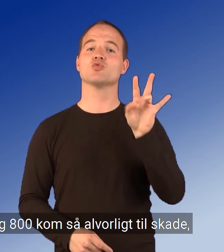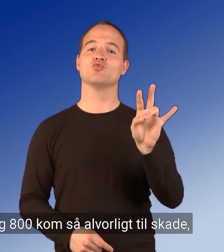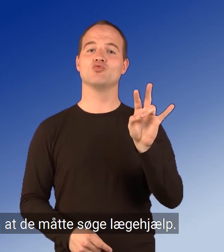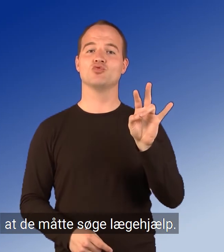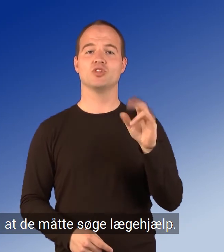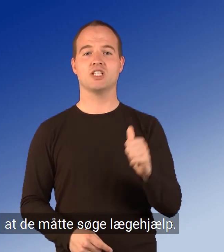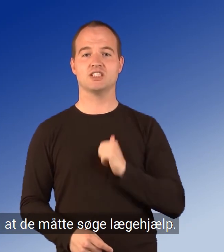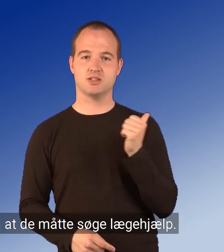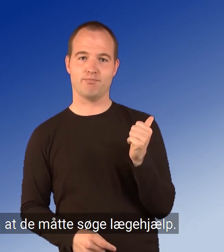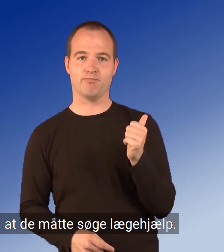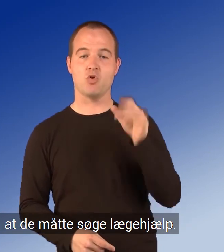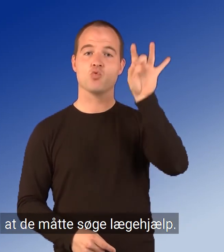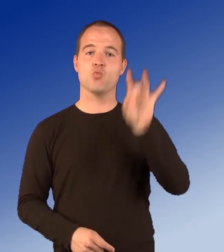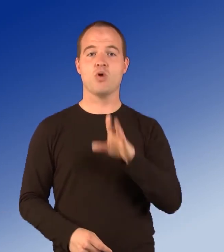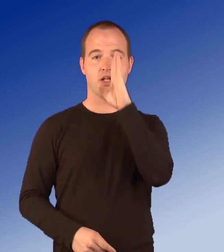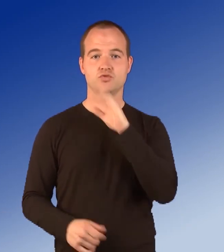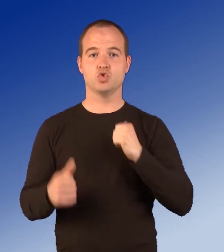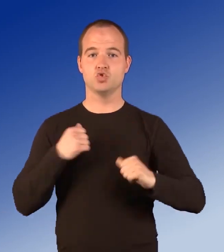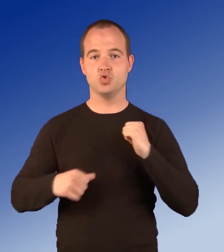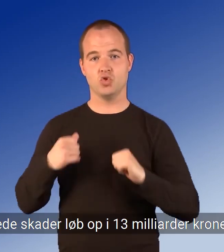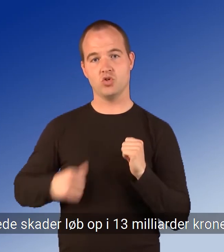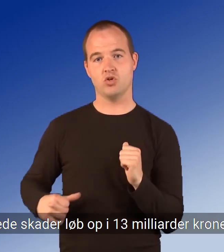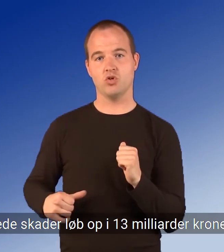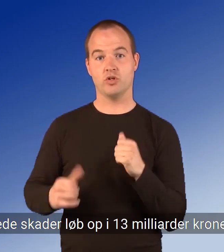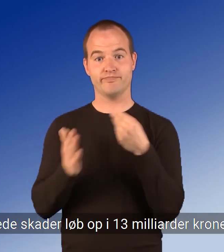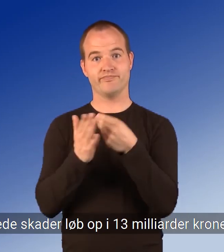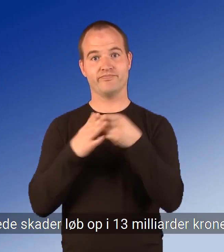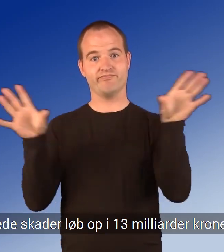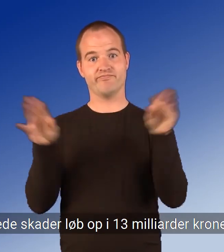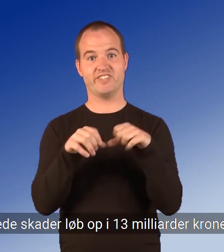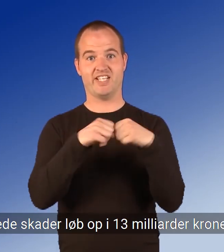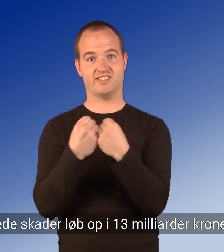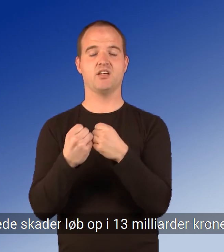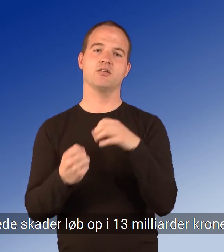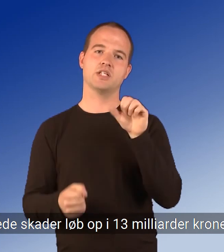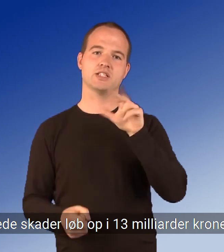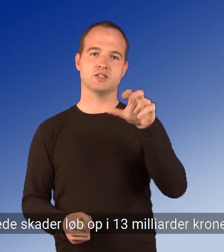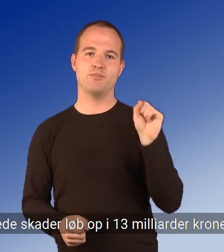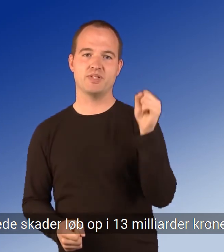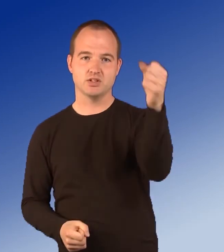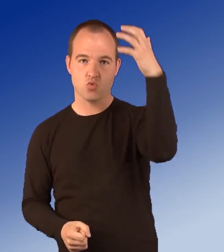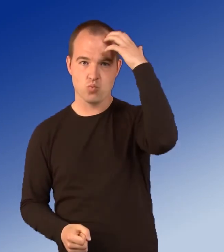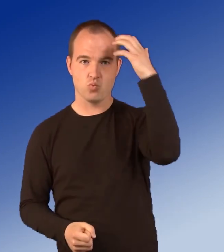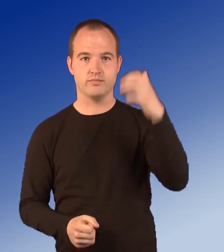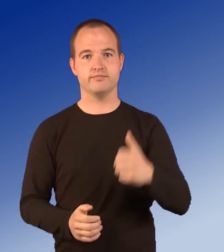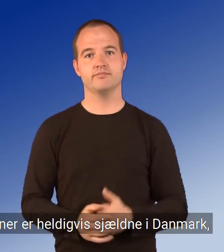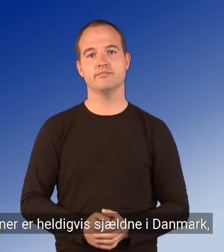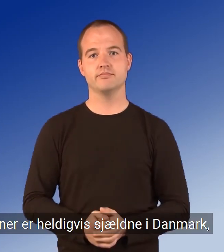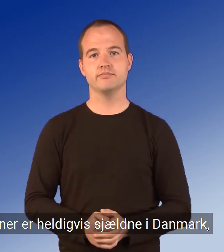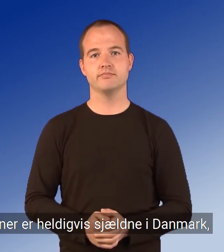skade, at de måtte søge lægehjælp. De samlede skader løb op i 13 milliarder kroner. Orkaner er